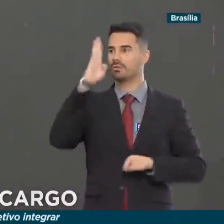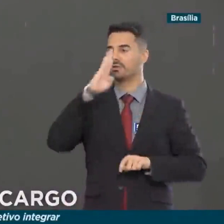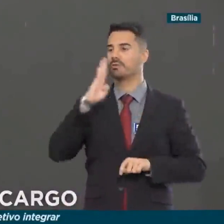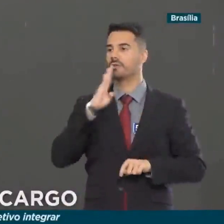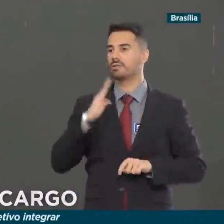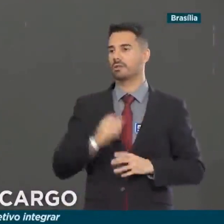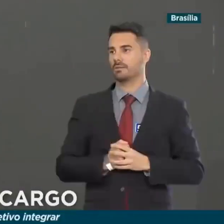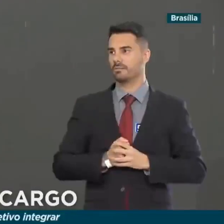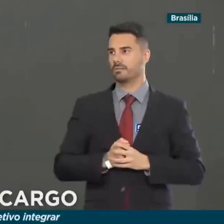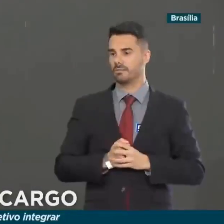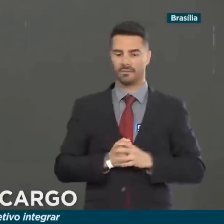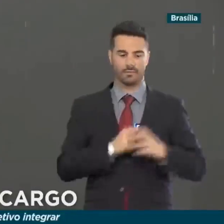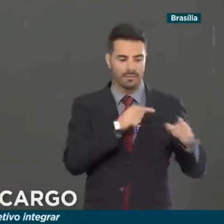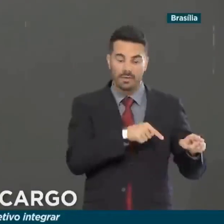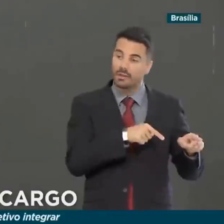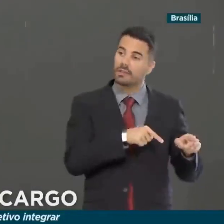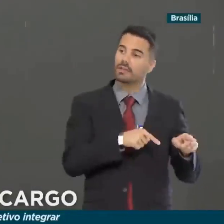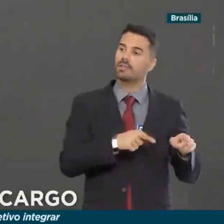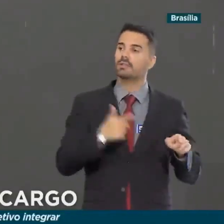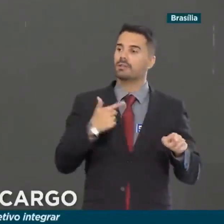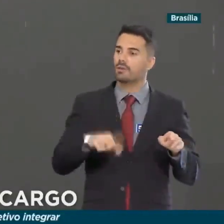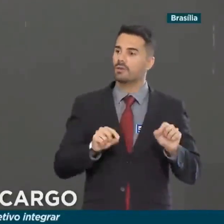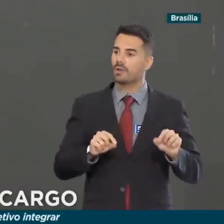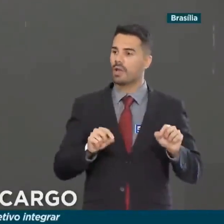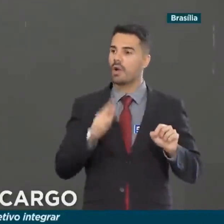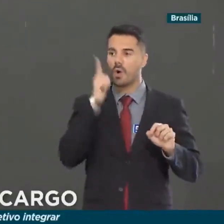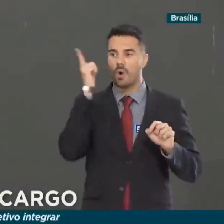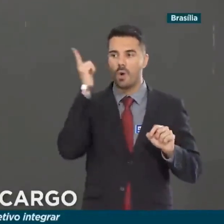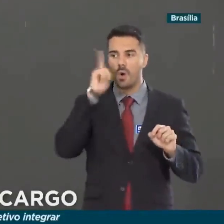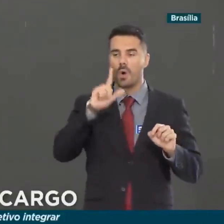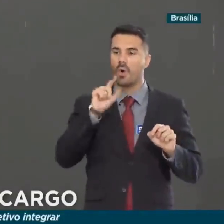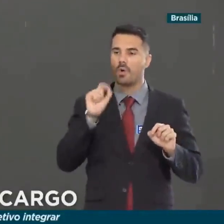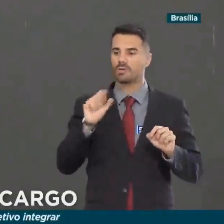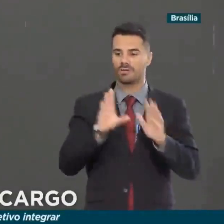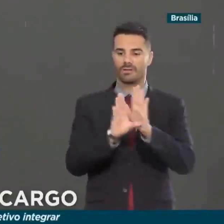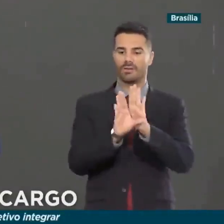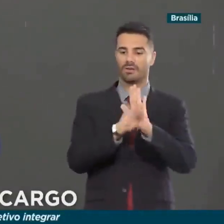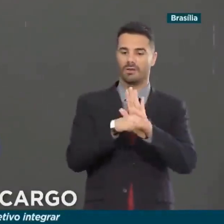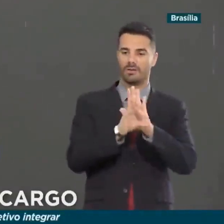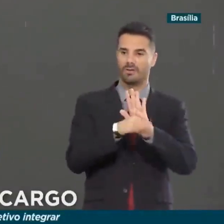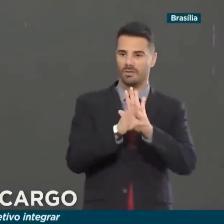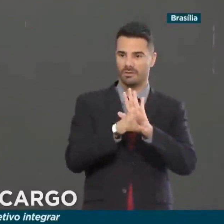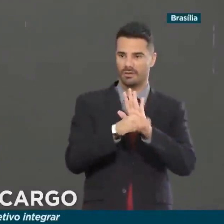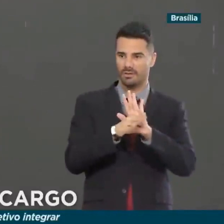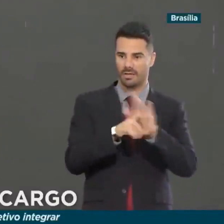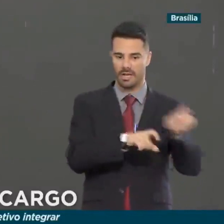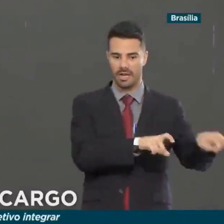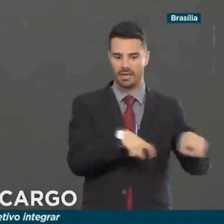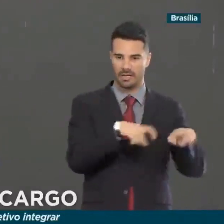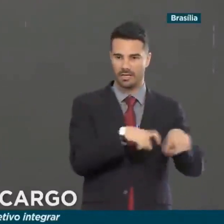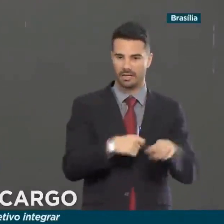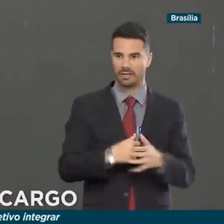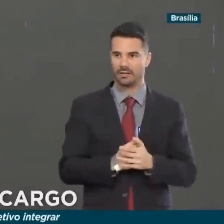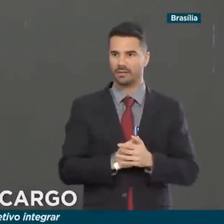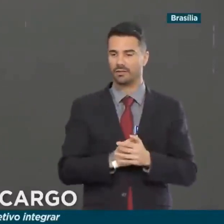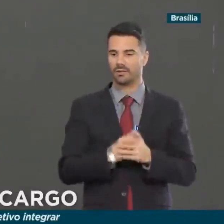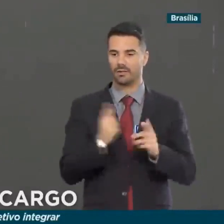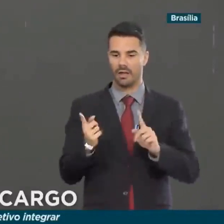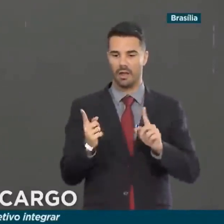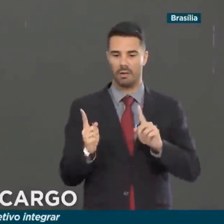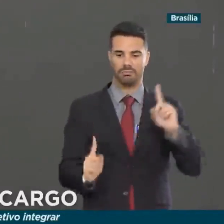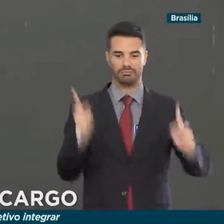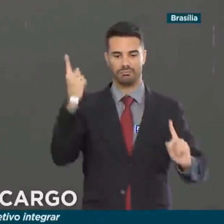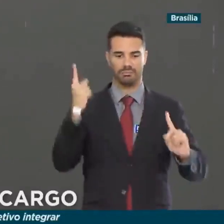e definitivamente superar esse conceito que as agriculturas são antagônicas.